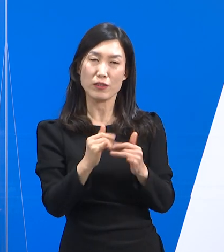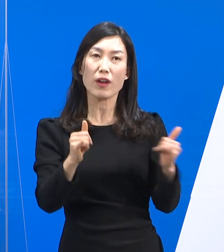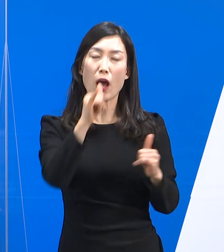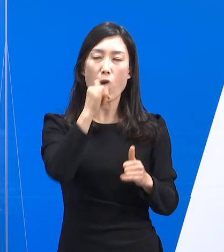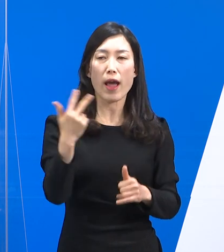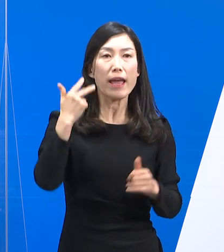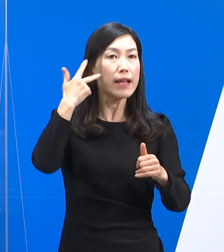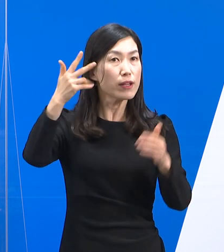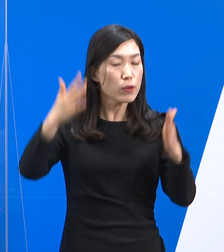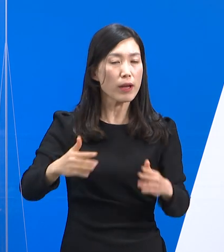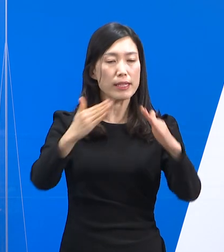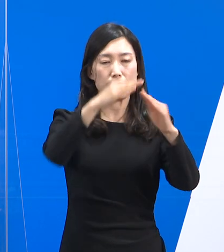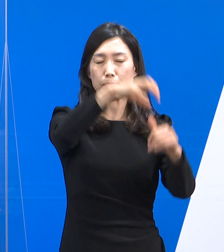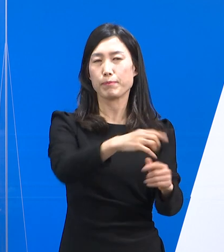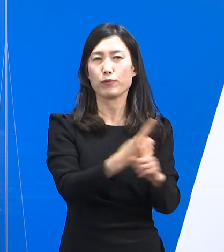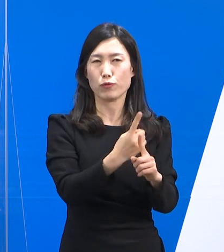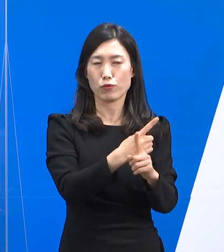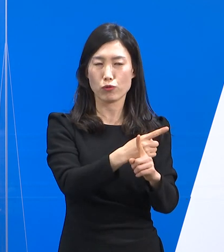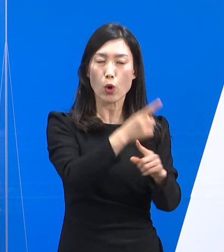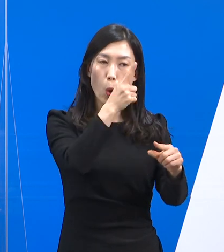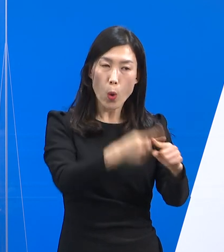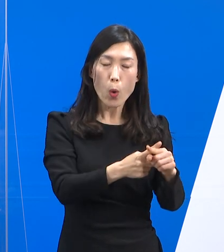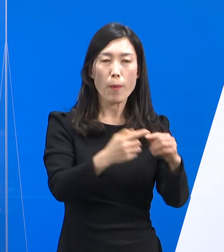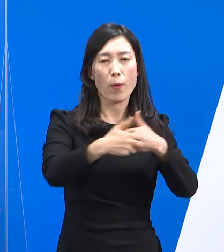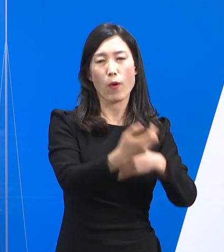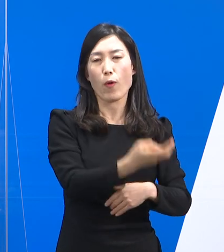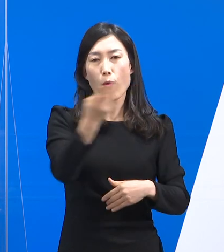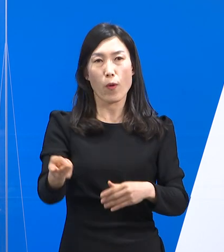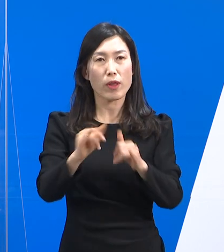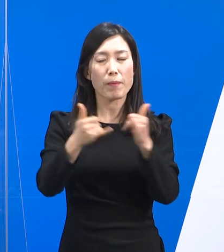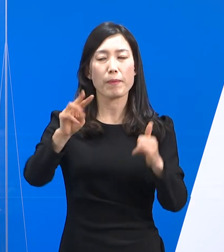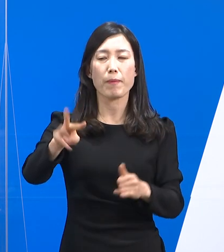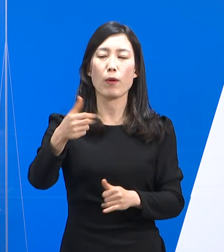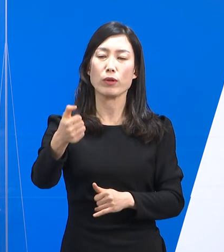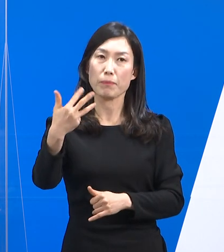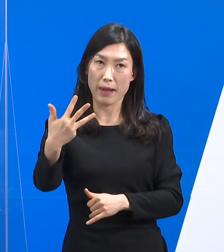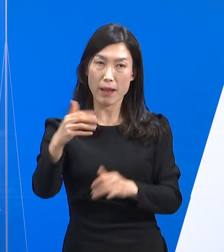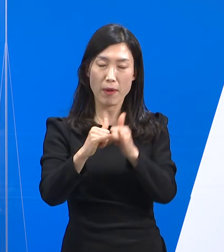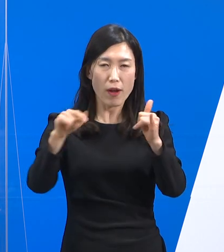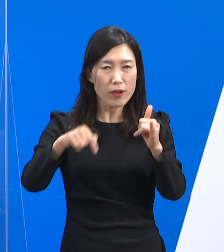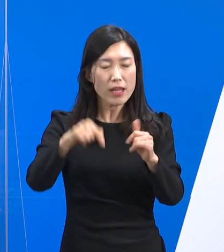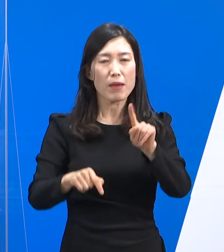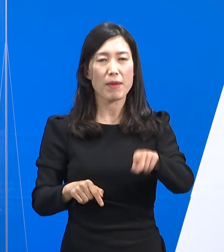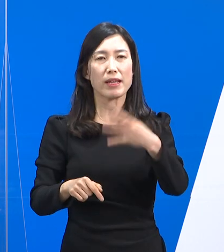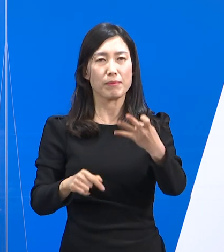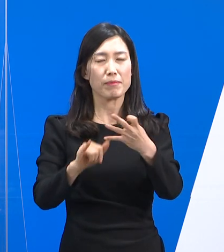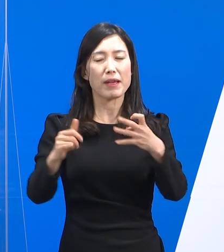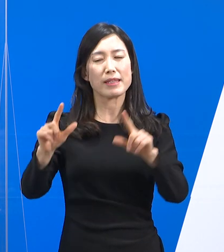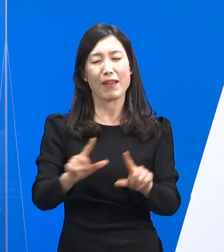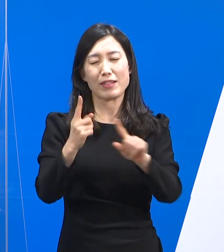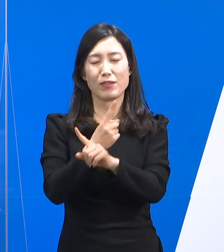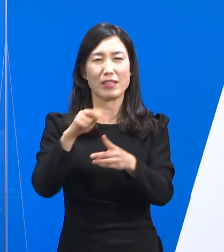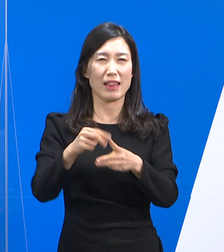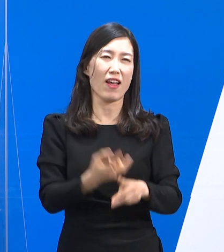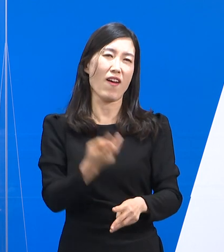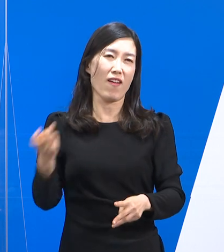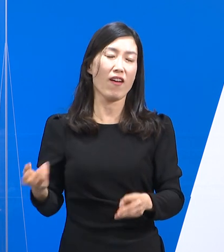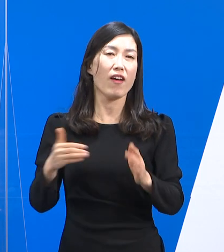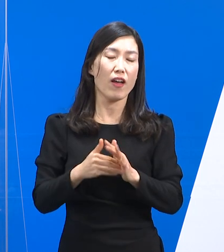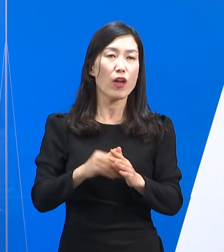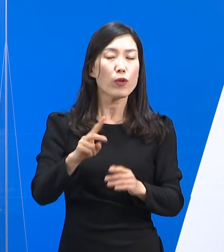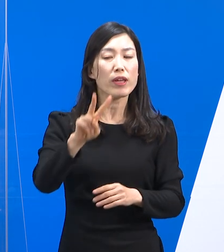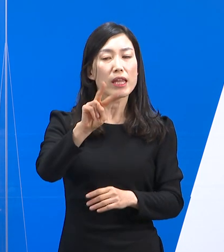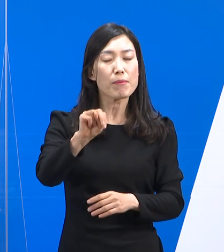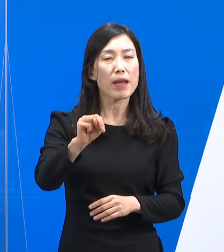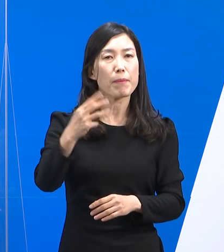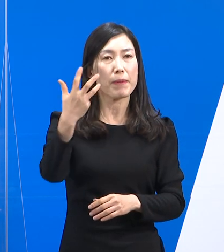한 주 동안 재택치료 중 병원으로 이송된 인원은 358명이며 104명은 생활치료센터로 이송, 그리고 2만